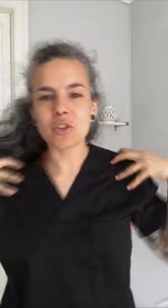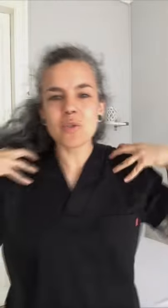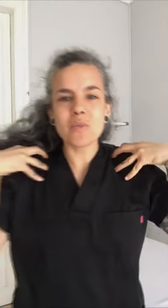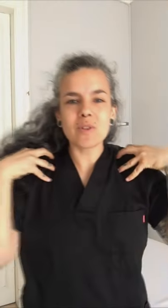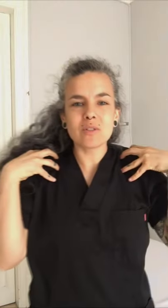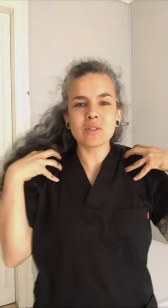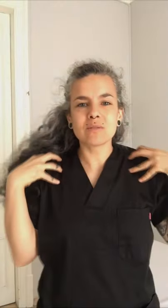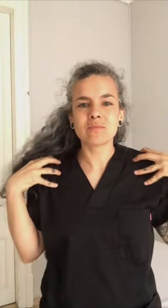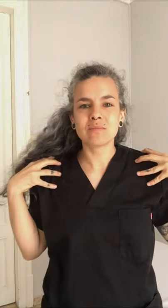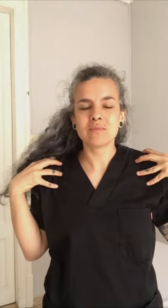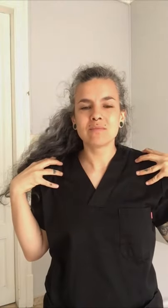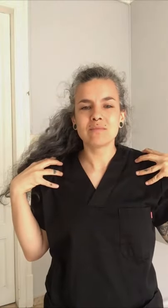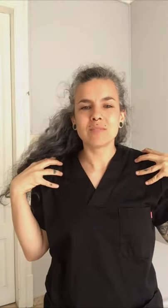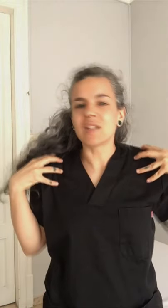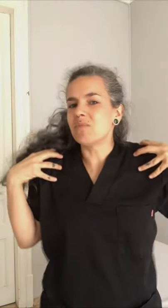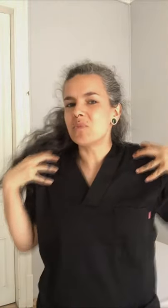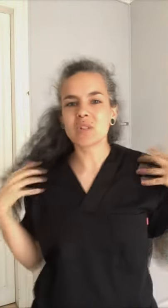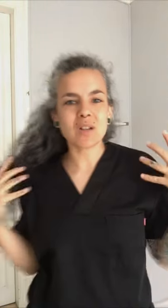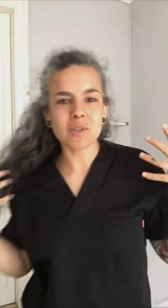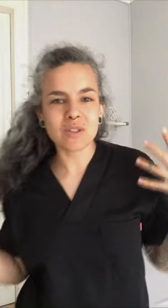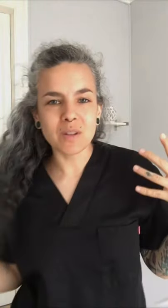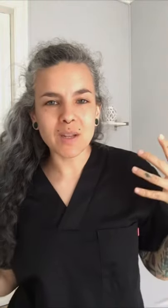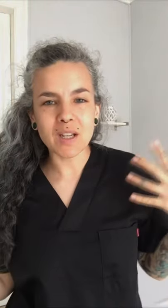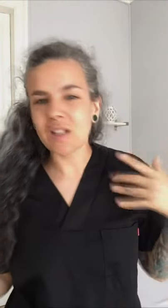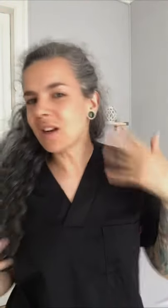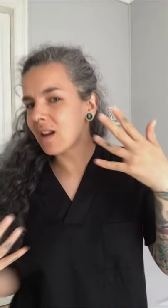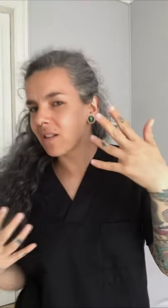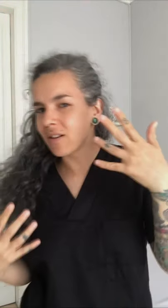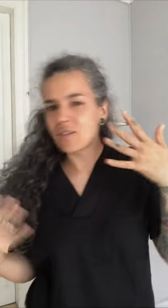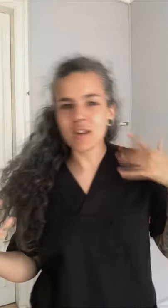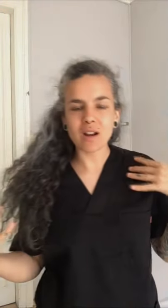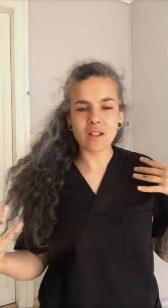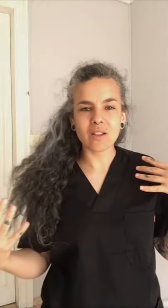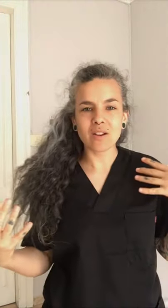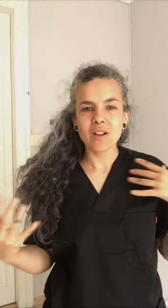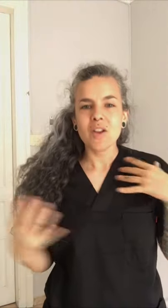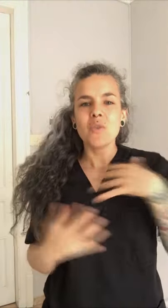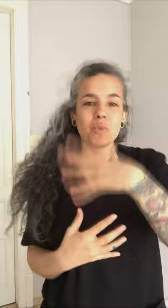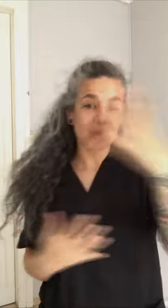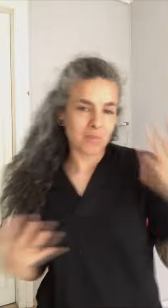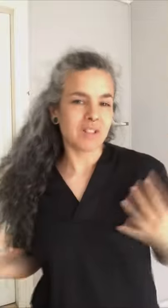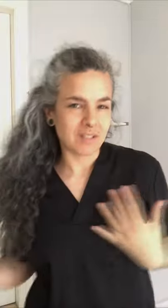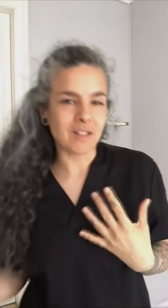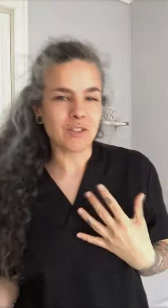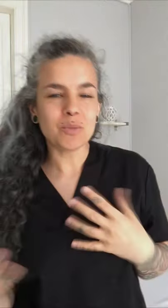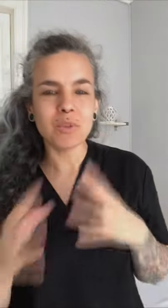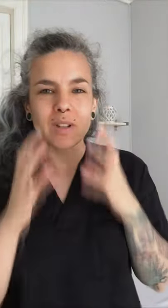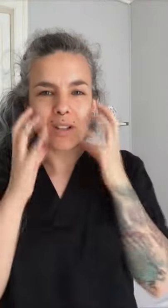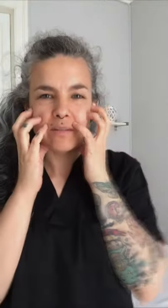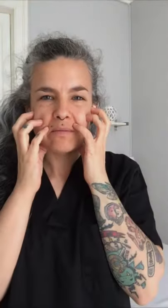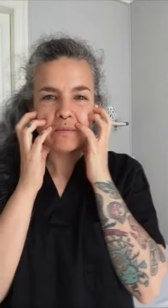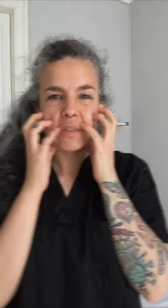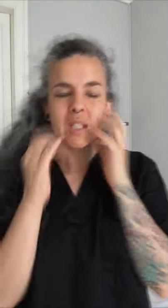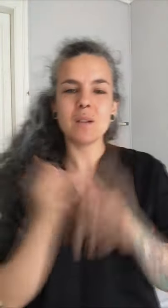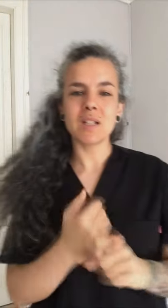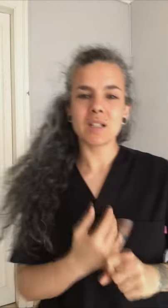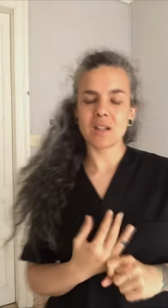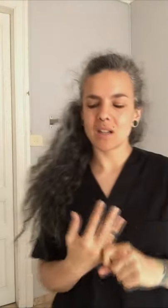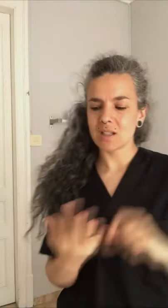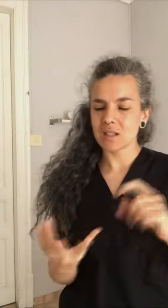hombros, que tampoco sabemos dónde viene. ¿Tiene relación? tiene relación? Pues hombre, sí, ¿no? Porque ese nivel de estrés, ese